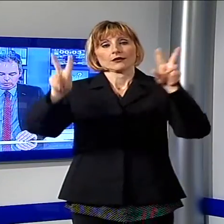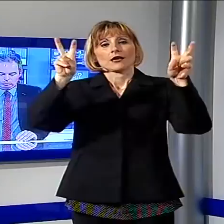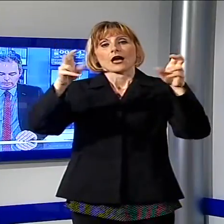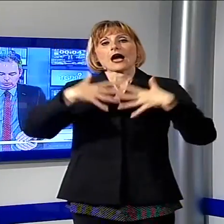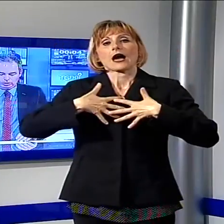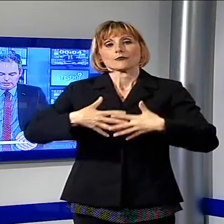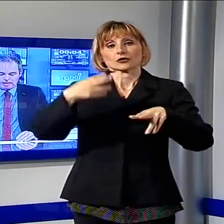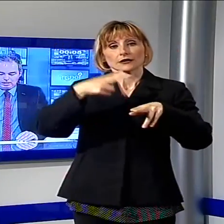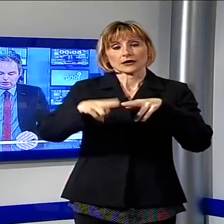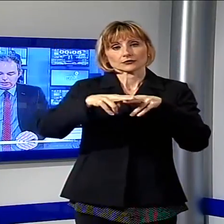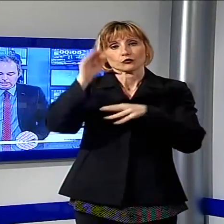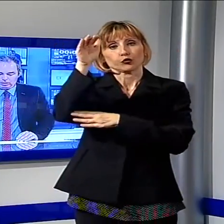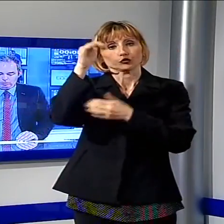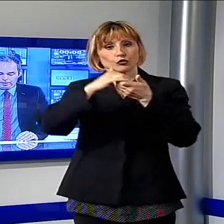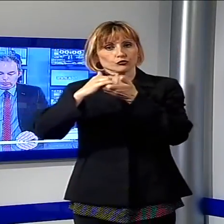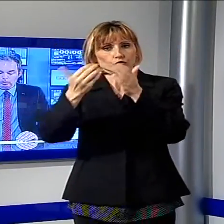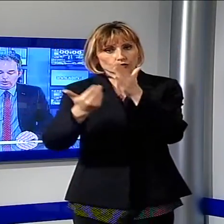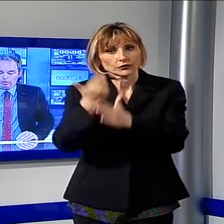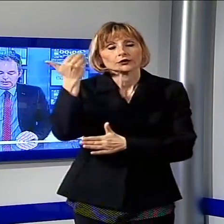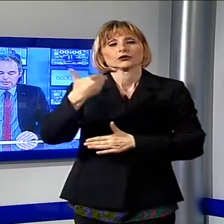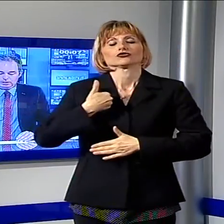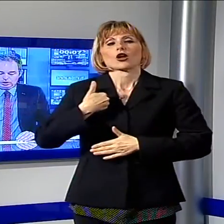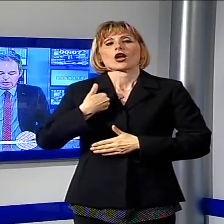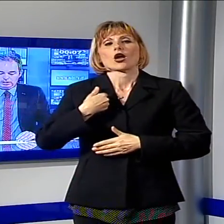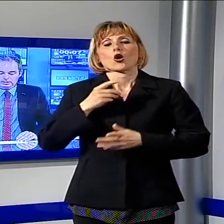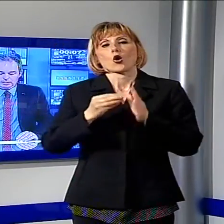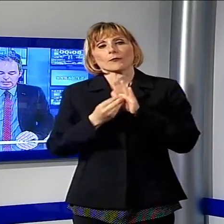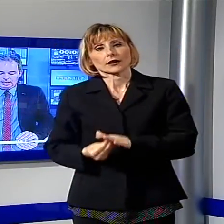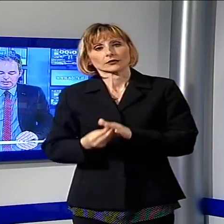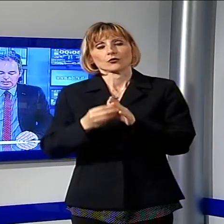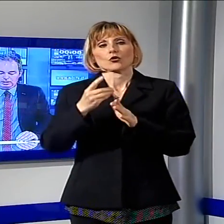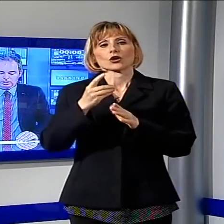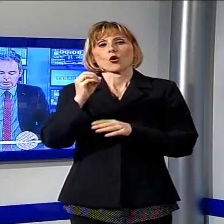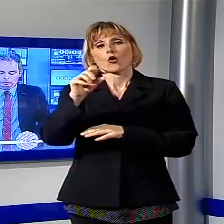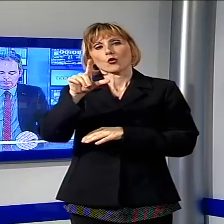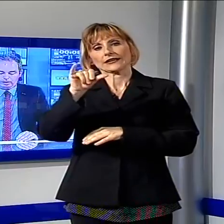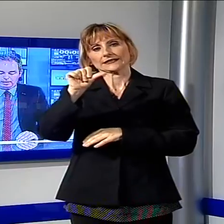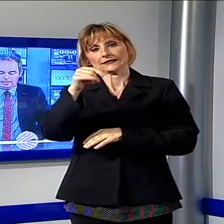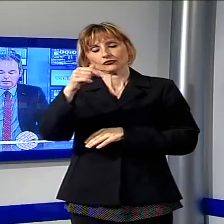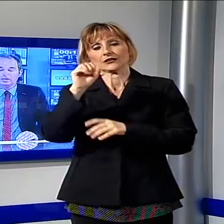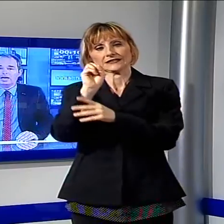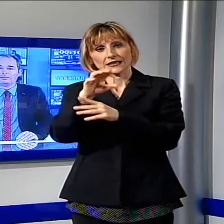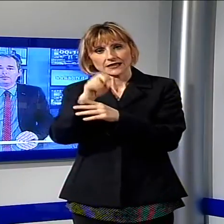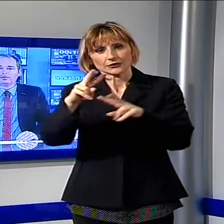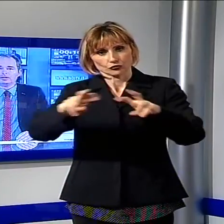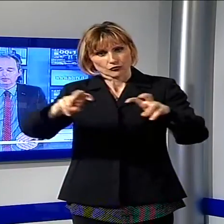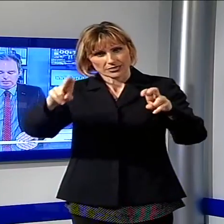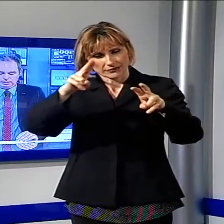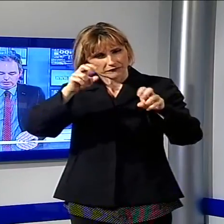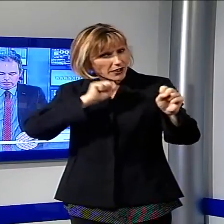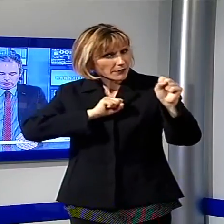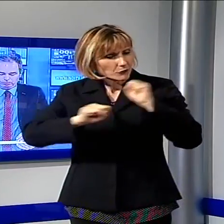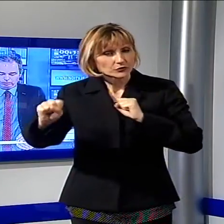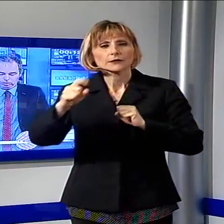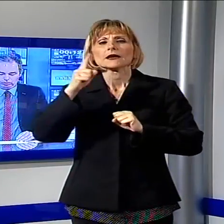verso una nuova società, ci saranno operatori olistici, insegnanti e ricercatori di fama nazionale, per informazioni e